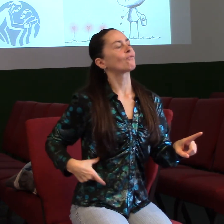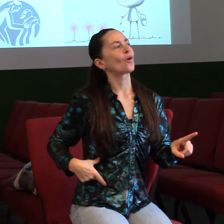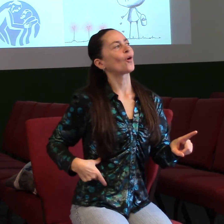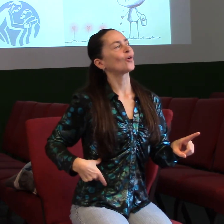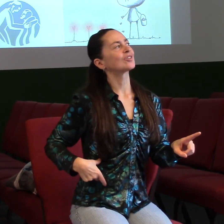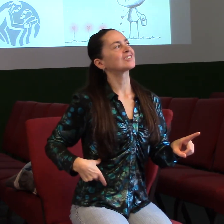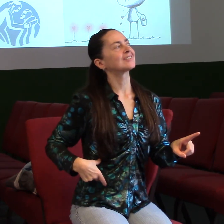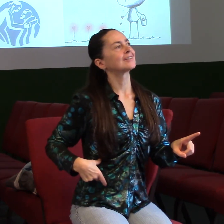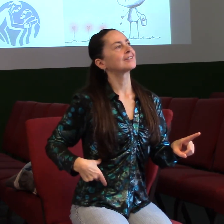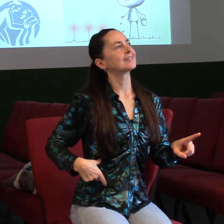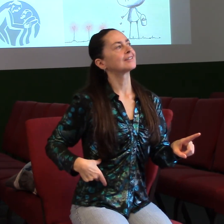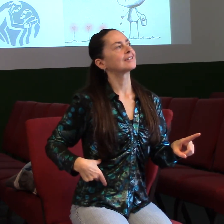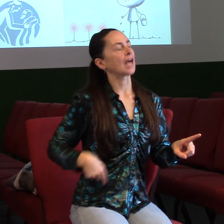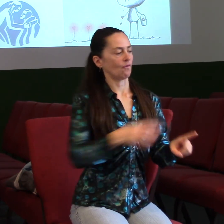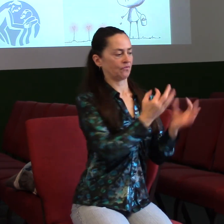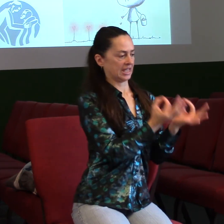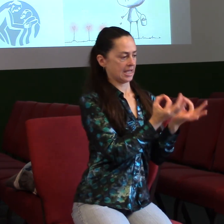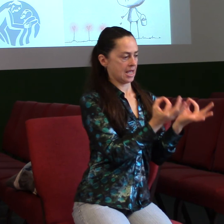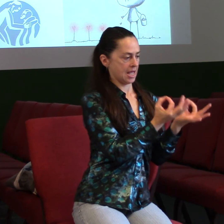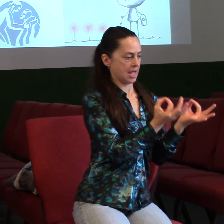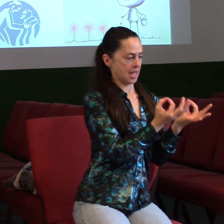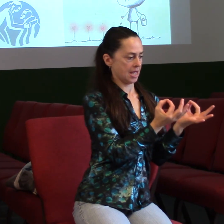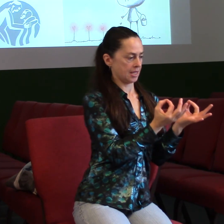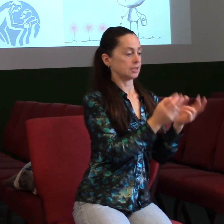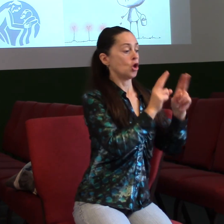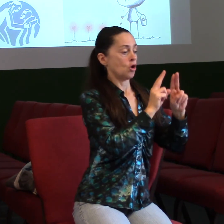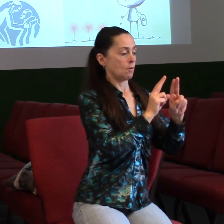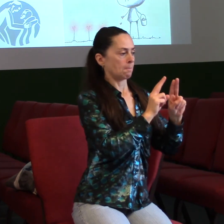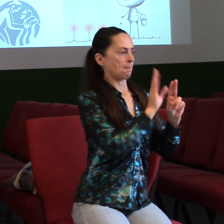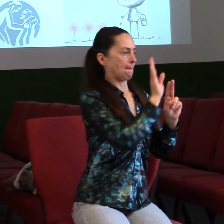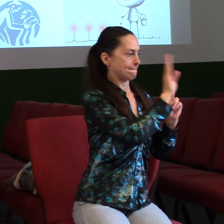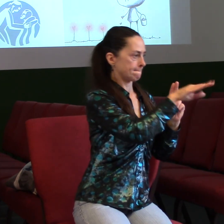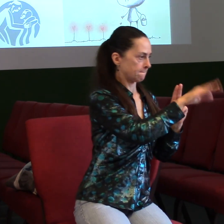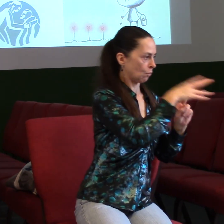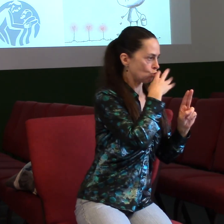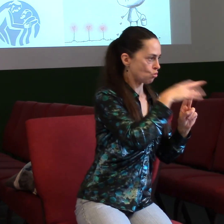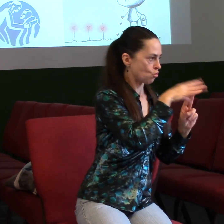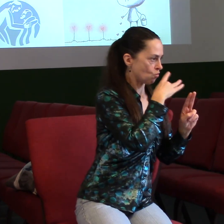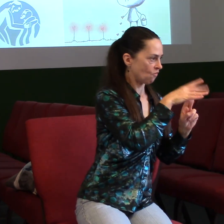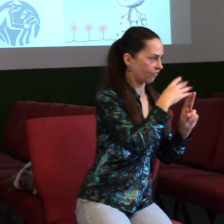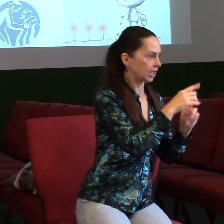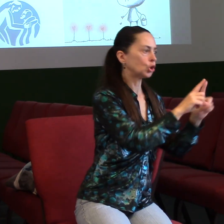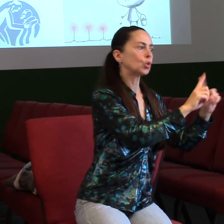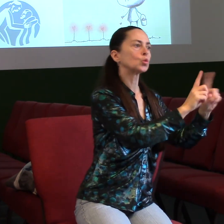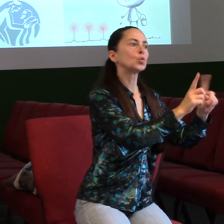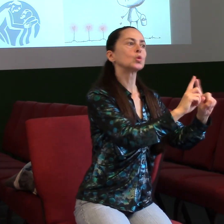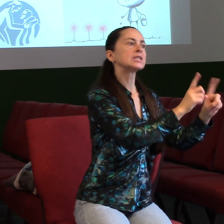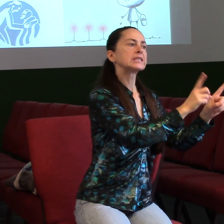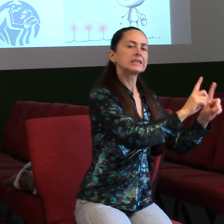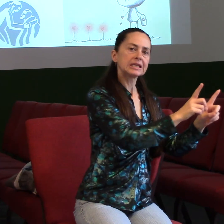Můžete tu samou věc člověkovi říct různými způsoby. A to moc dobře znáte, že? My jsme teď byli na táboře a hráli jsme tam asi na